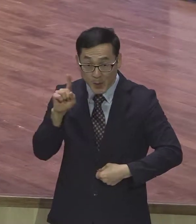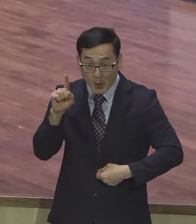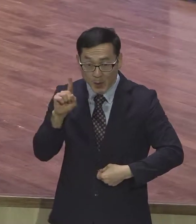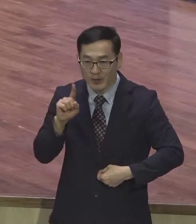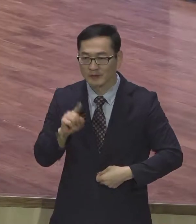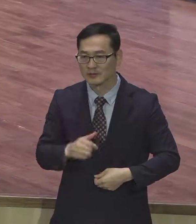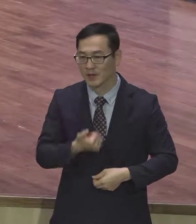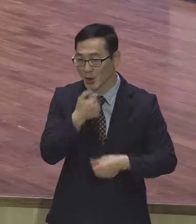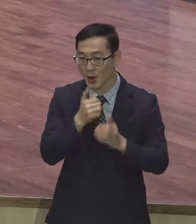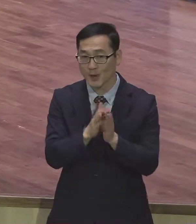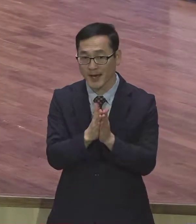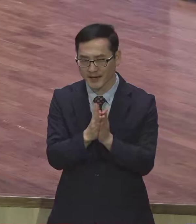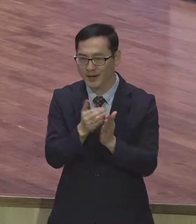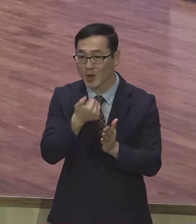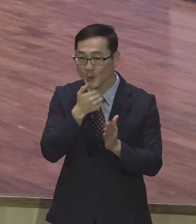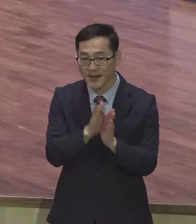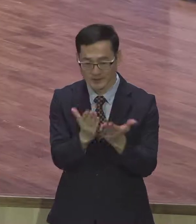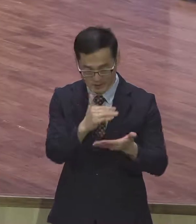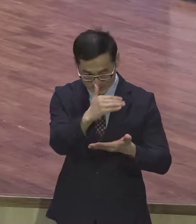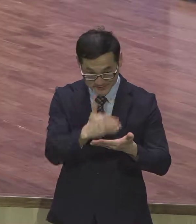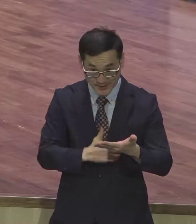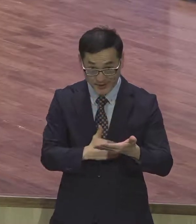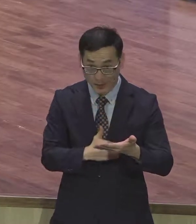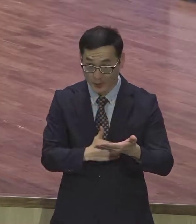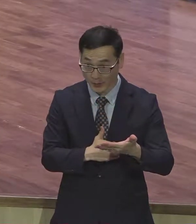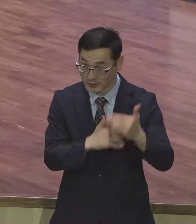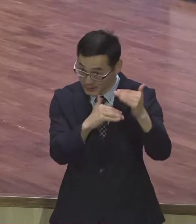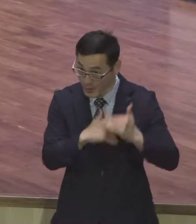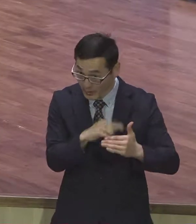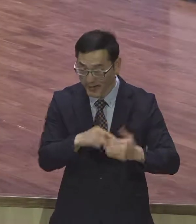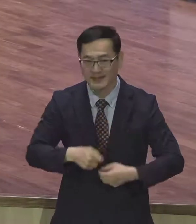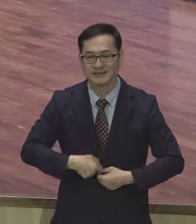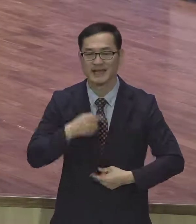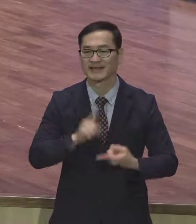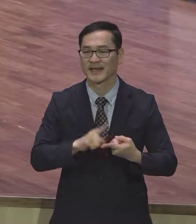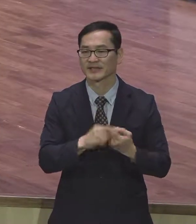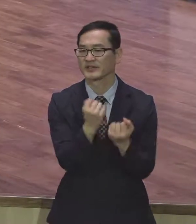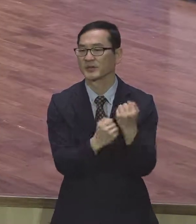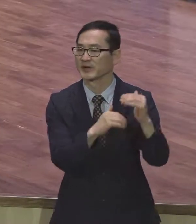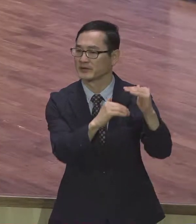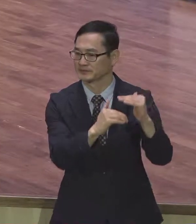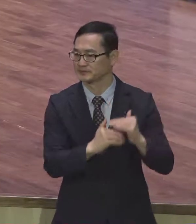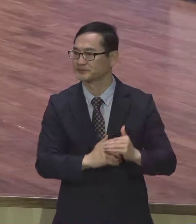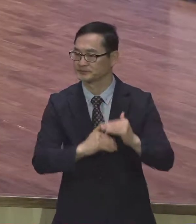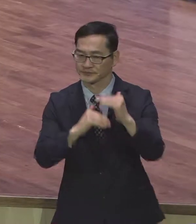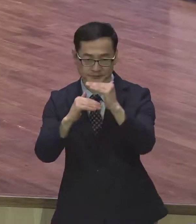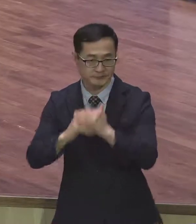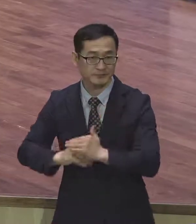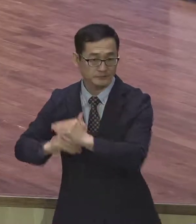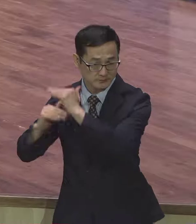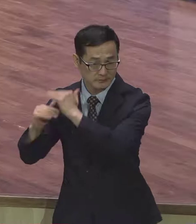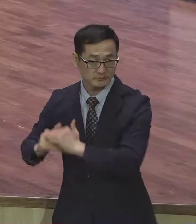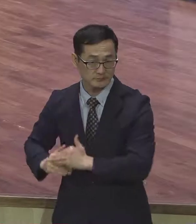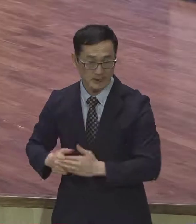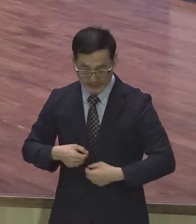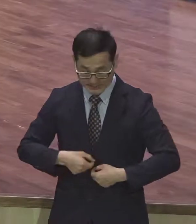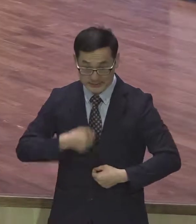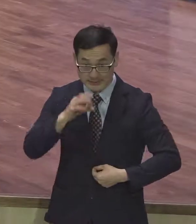강조하는 이 주제가 어이예요. 어이. 로마서 주제가 뭡니까. 어이에 관한 거예요. 여기서 어이라는 것은요.